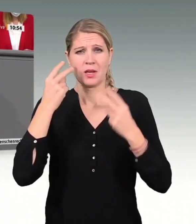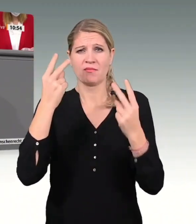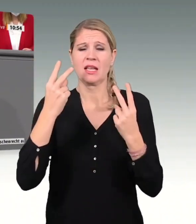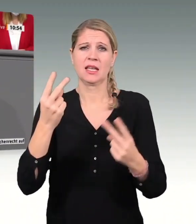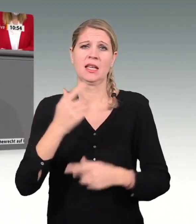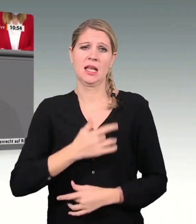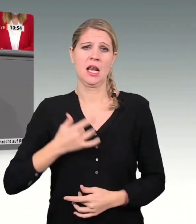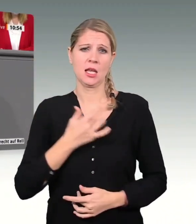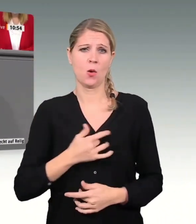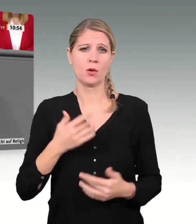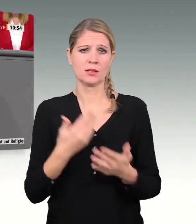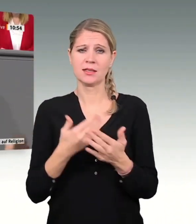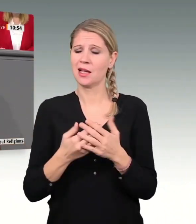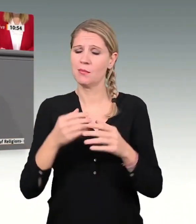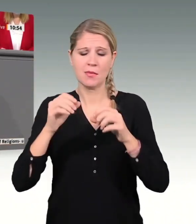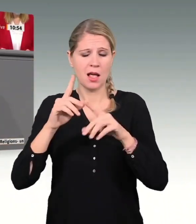schlichterdings weltfremd.